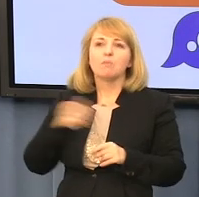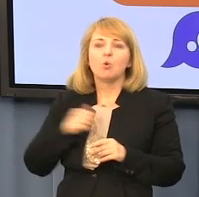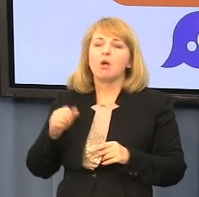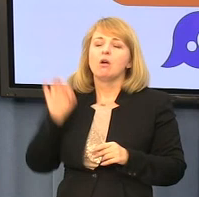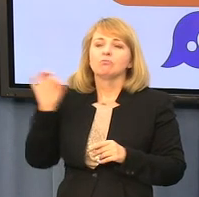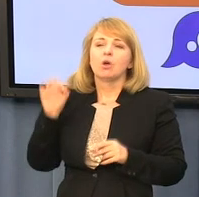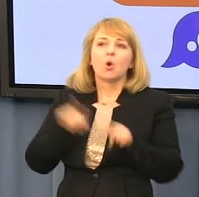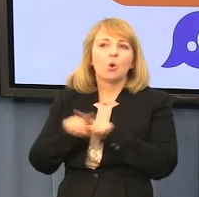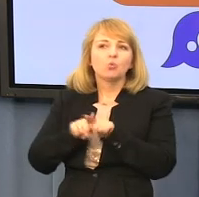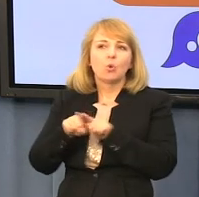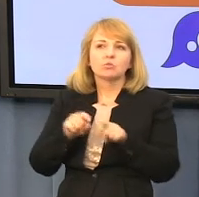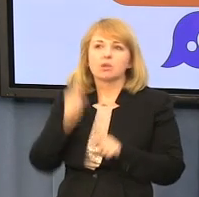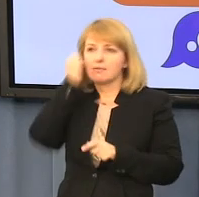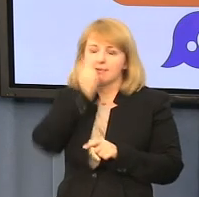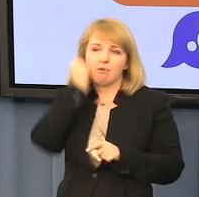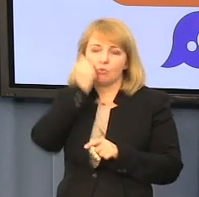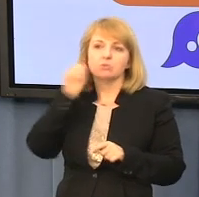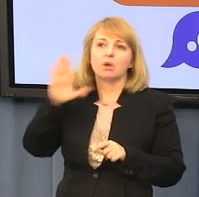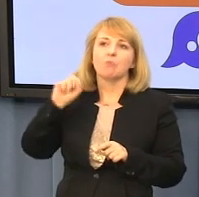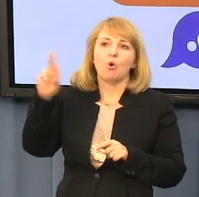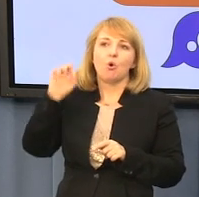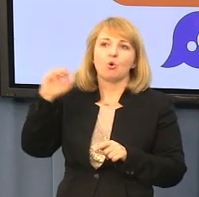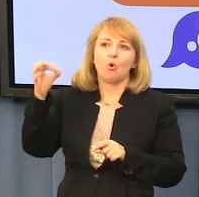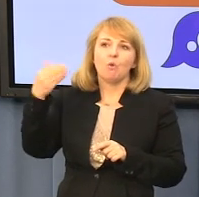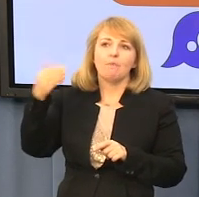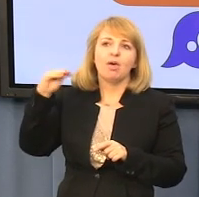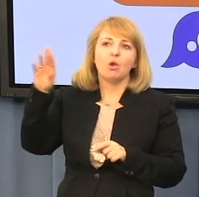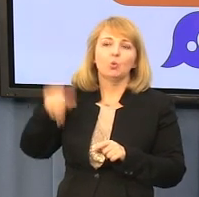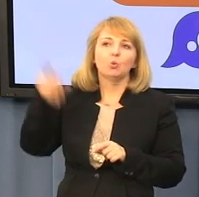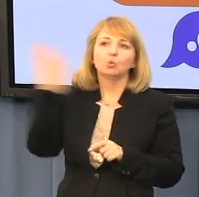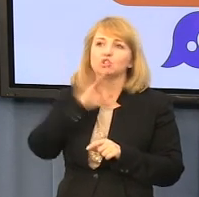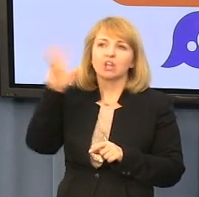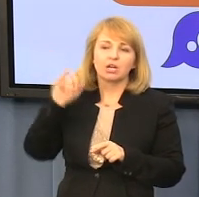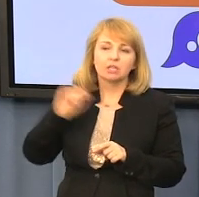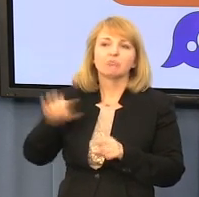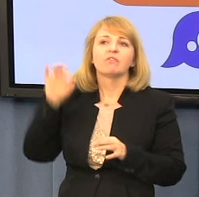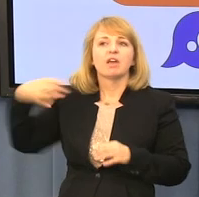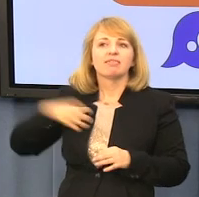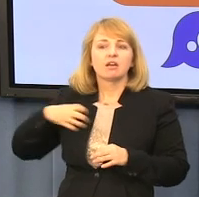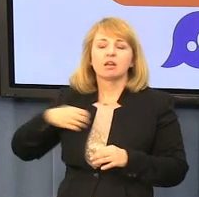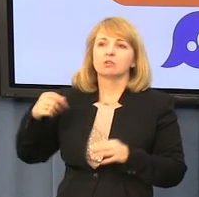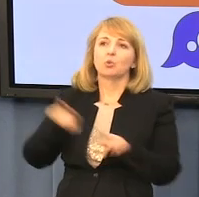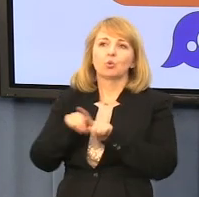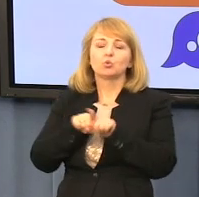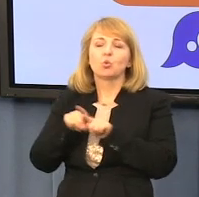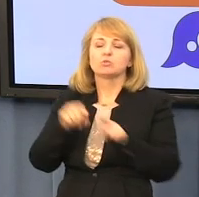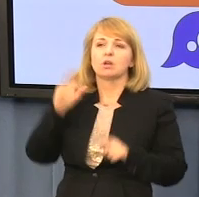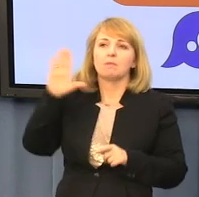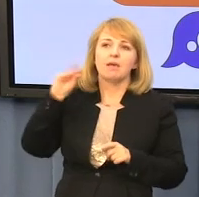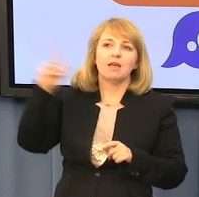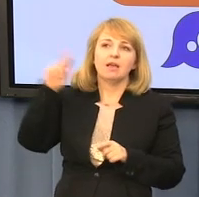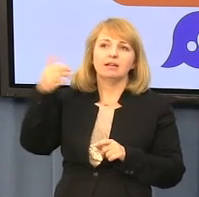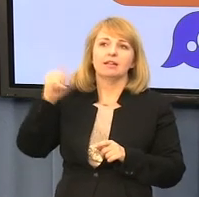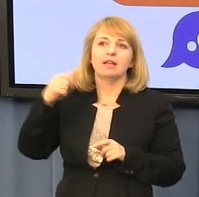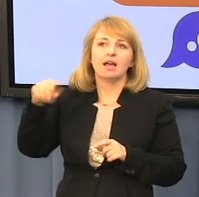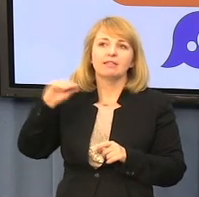Boromeuszki i słynną już panią dyrektor, siostrę Bernardetę, która jak Państwo doskonale wiecie została